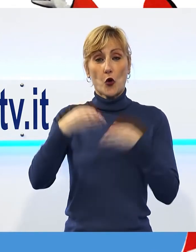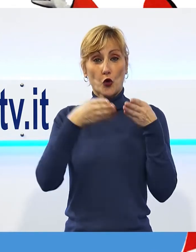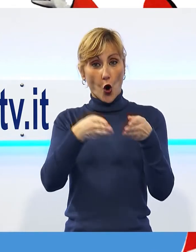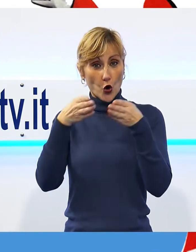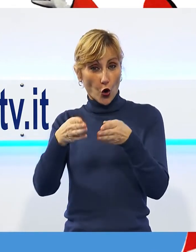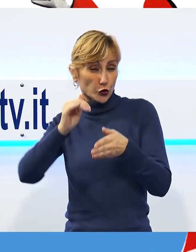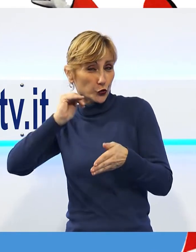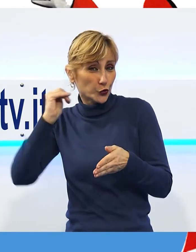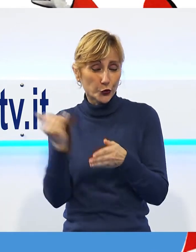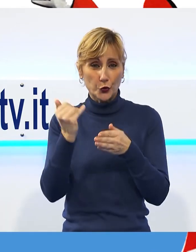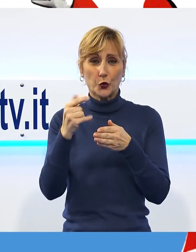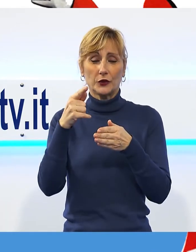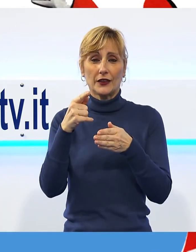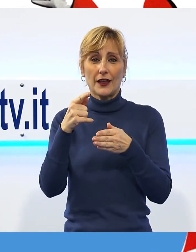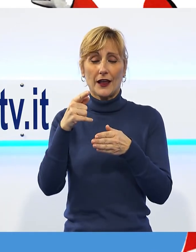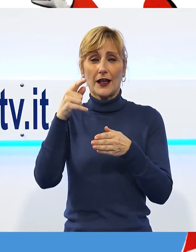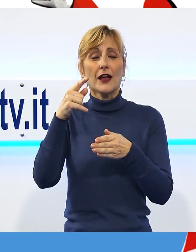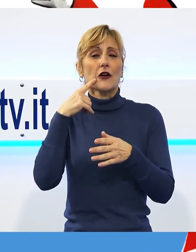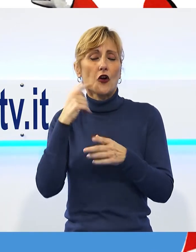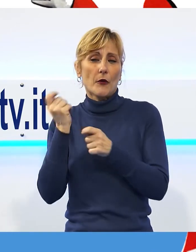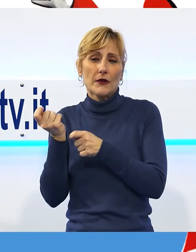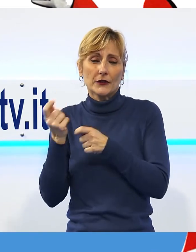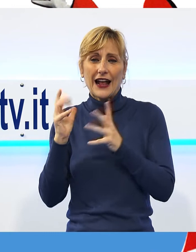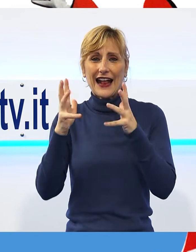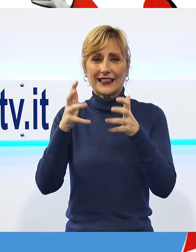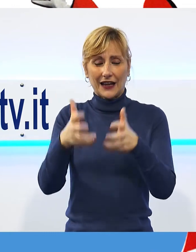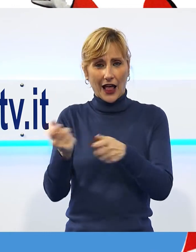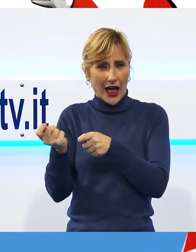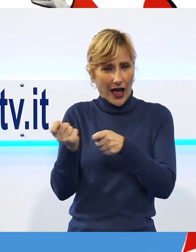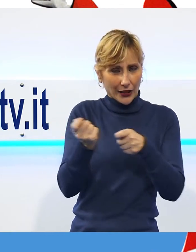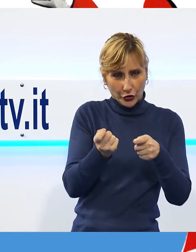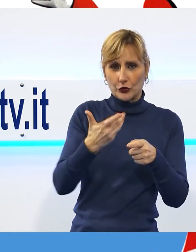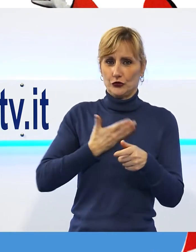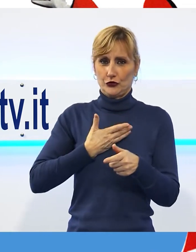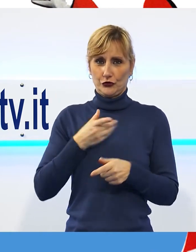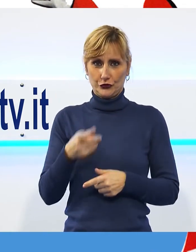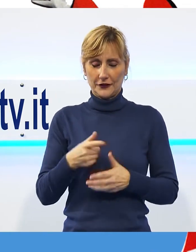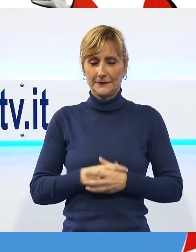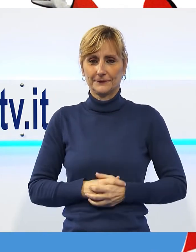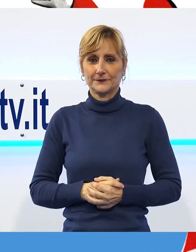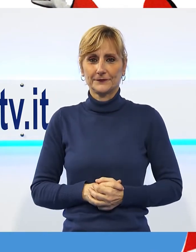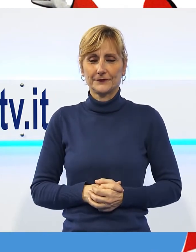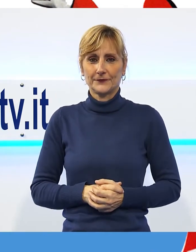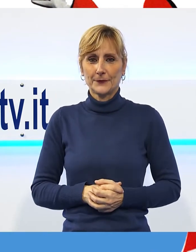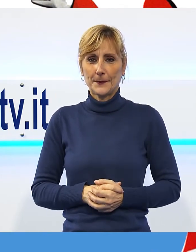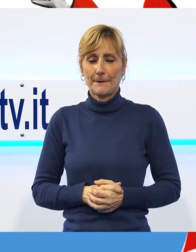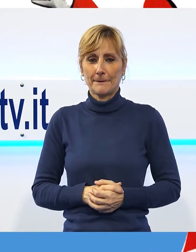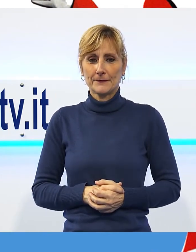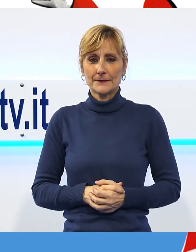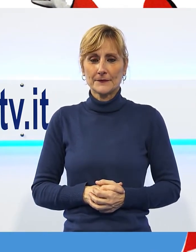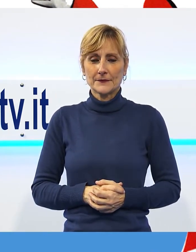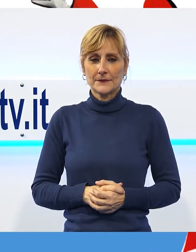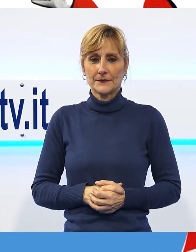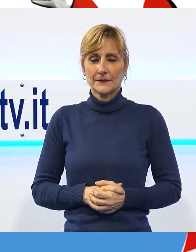trainate da trattori. La mia pancia ha un piccolo lamento, faccio straggio fra la